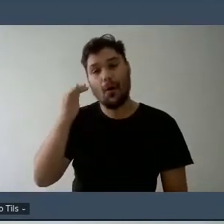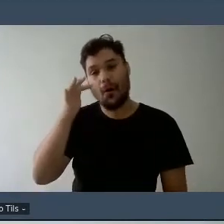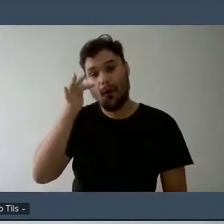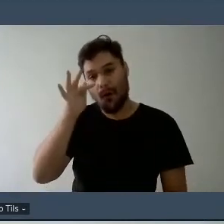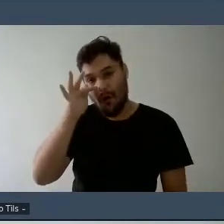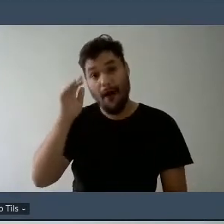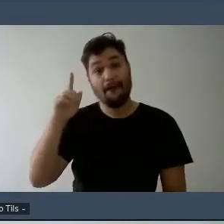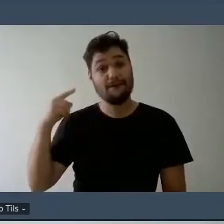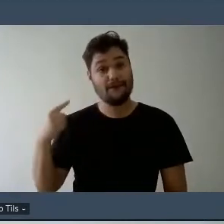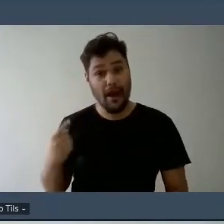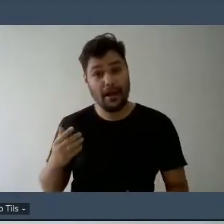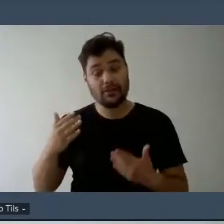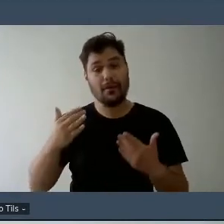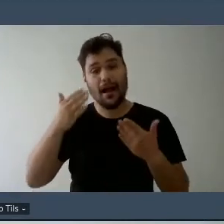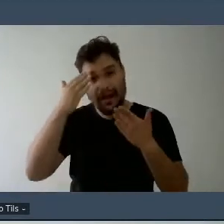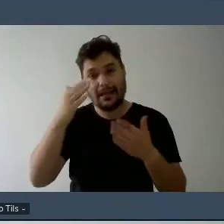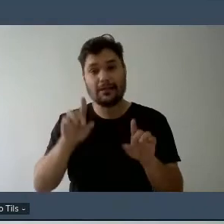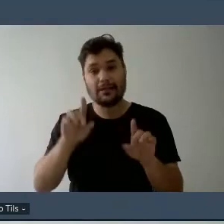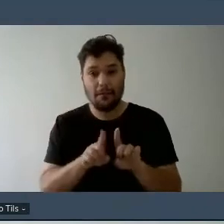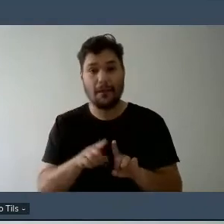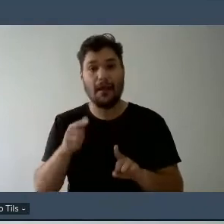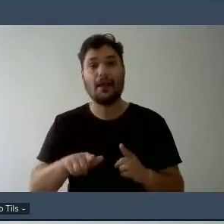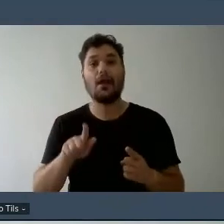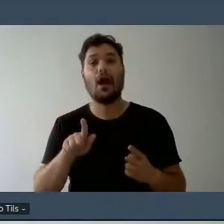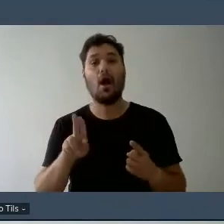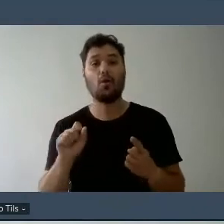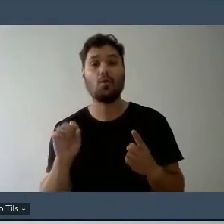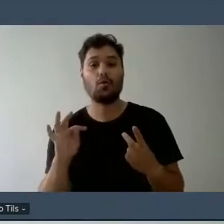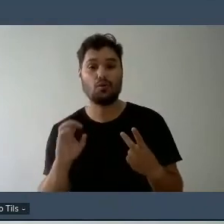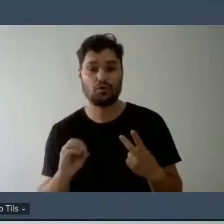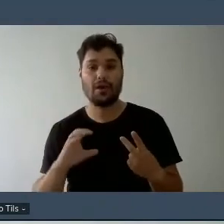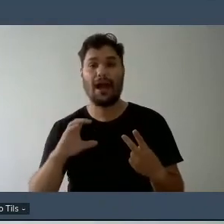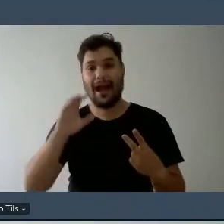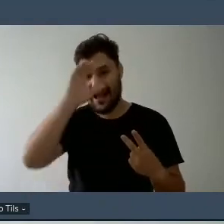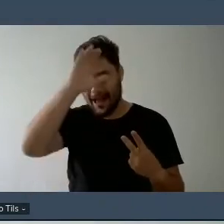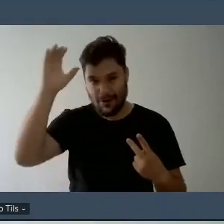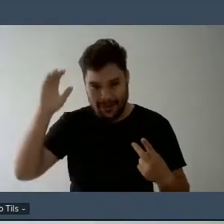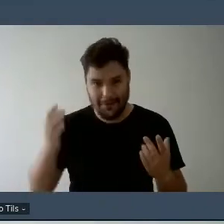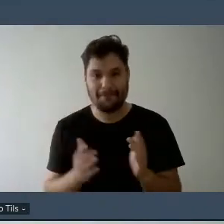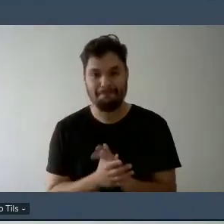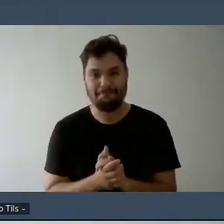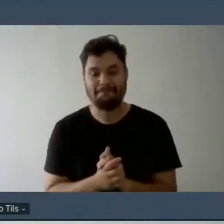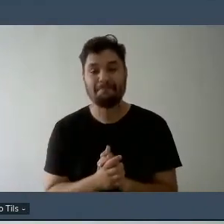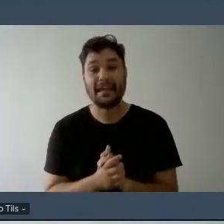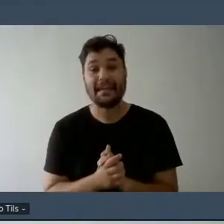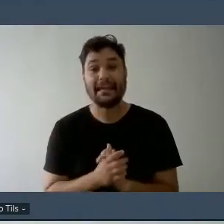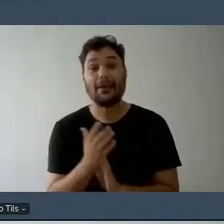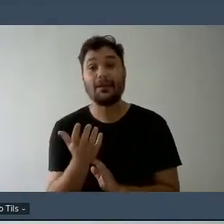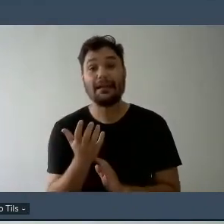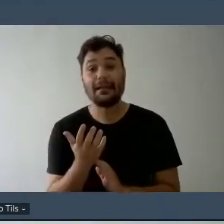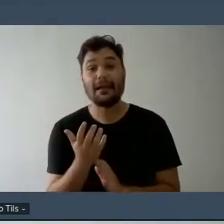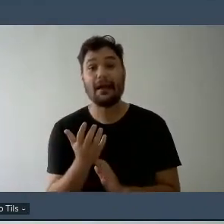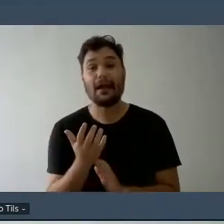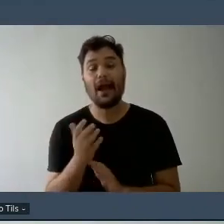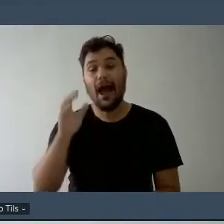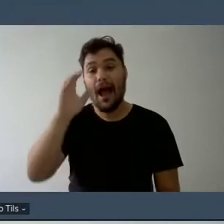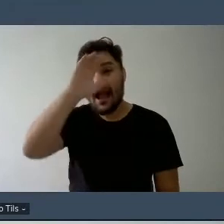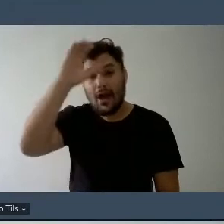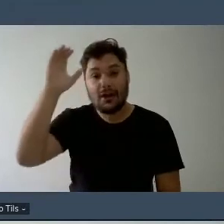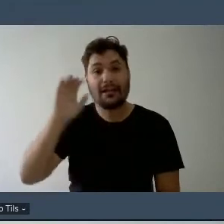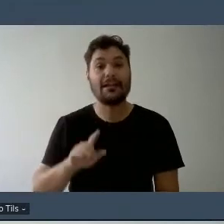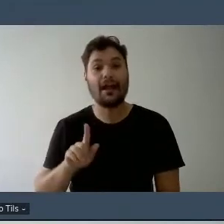assim como agradeço mais uma vez a Guto e a Carolina eu queria pedir que Carolina e Guto ligassem as